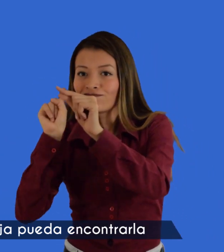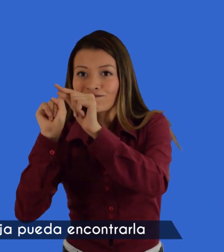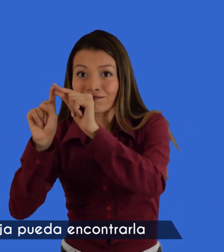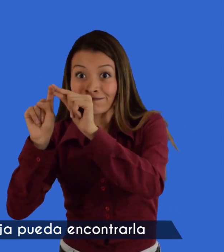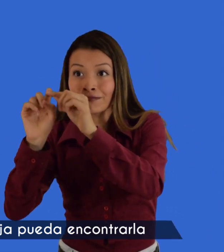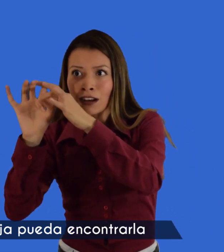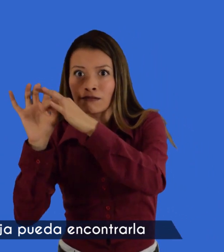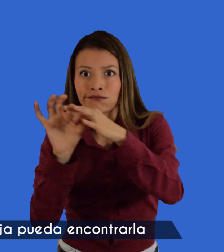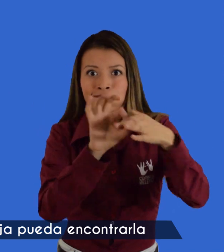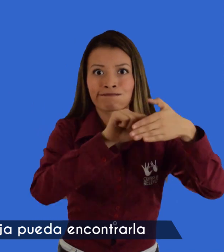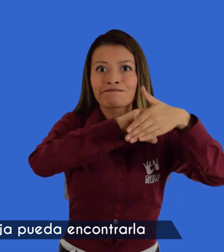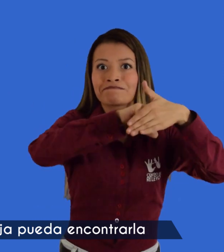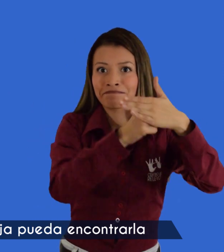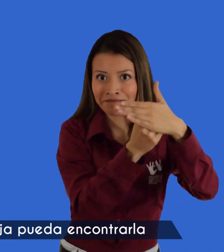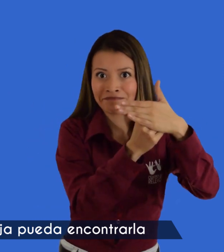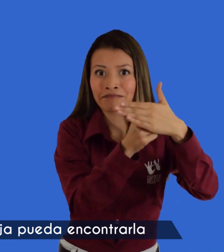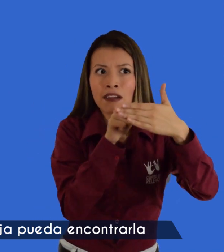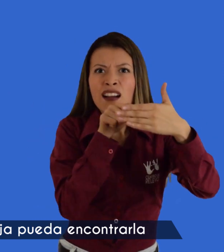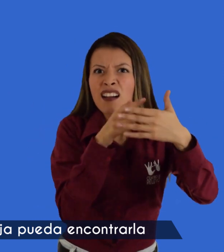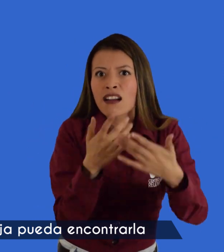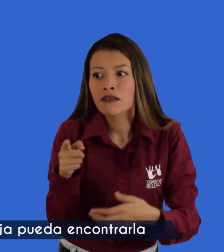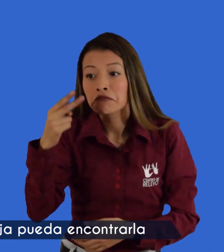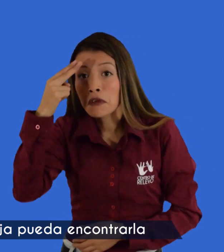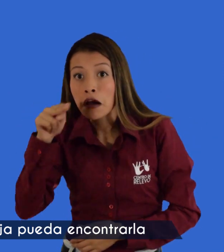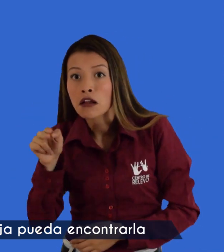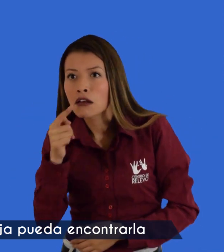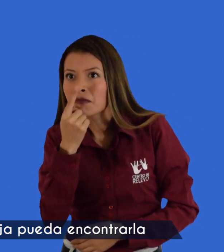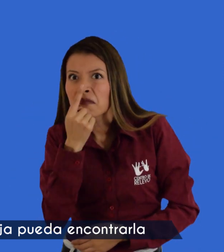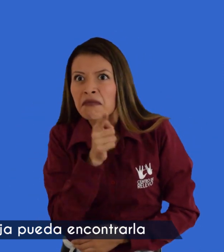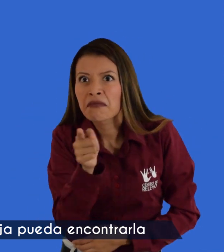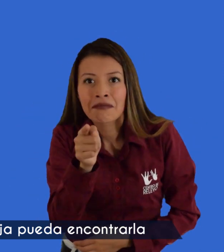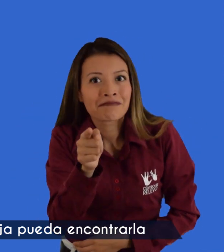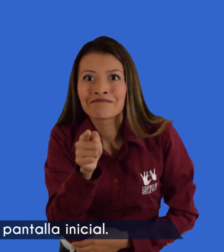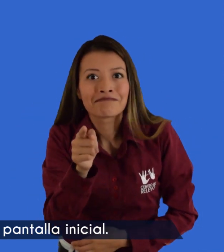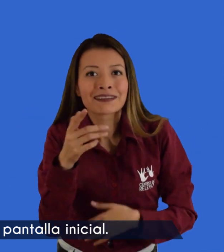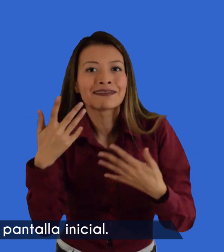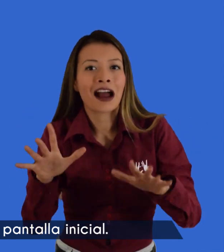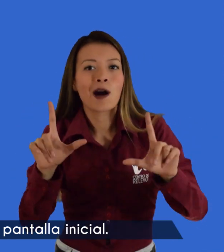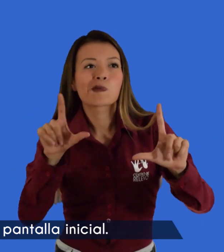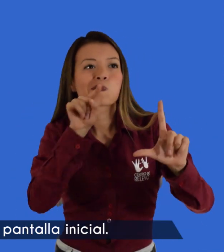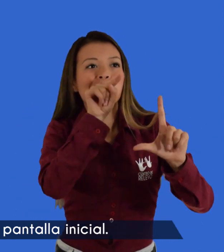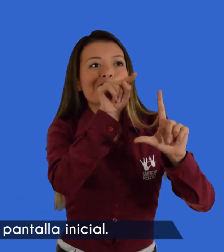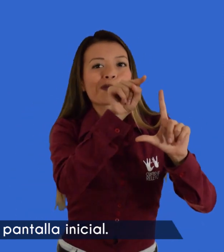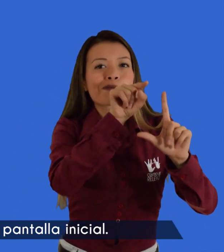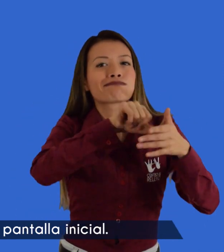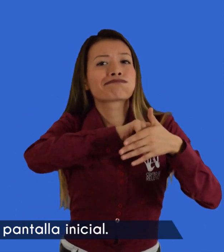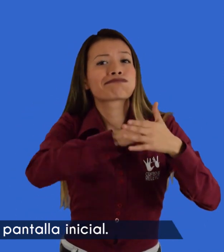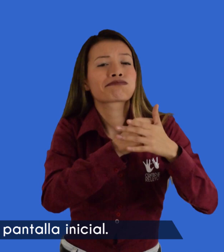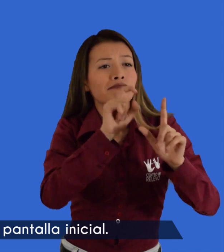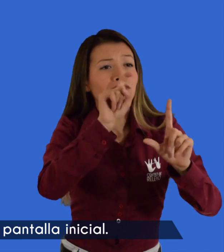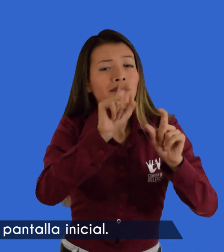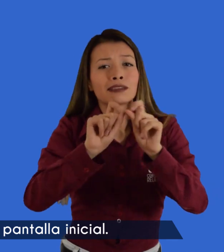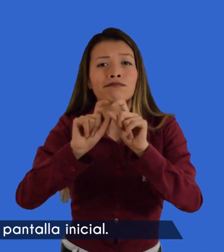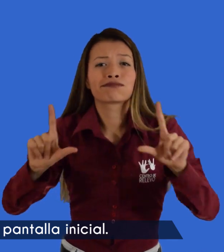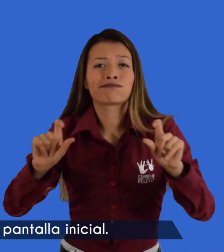Para que tu hijo o hija pueda encontrarla fácilmente en la pantalla inicial.